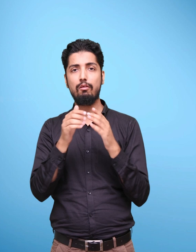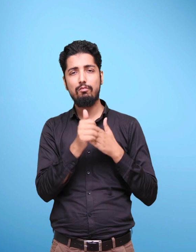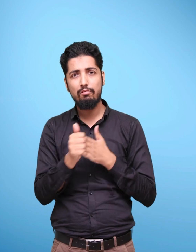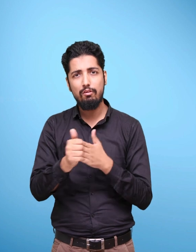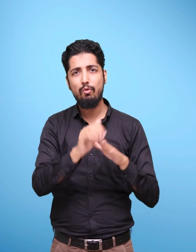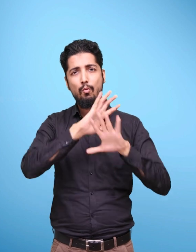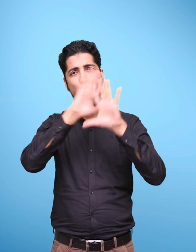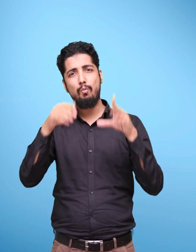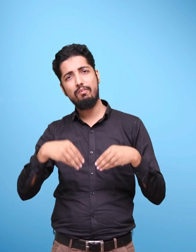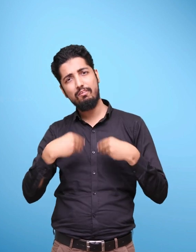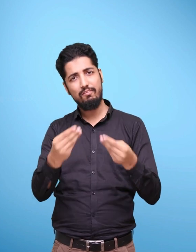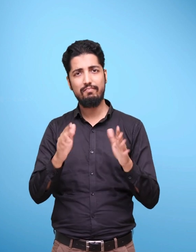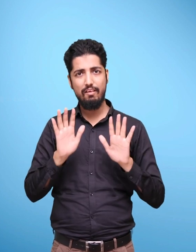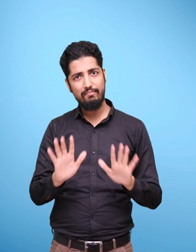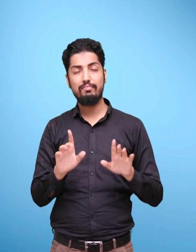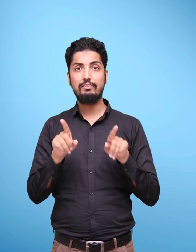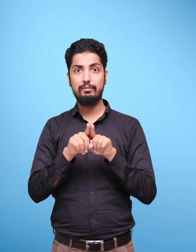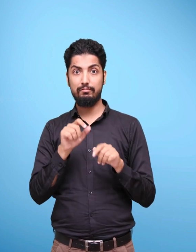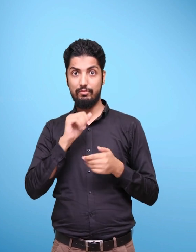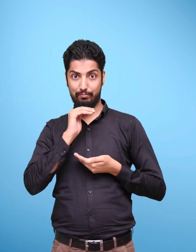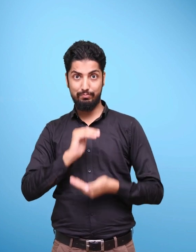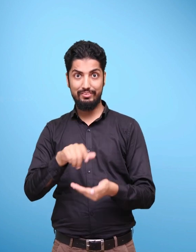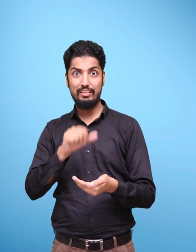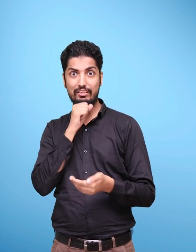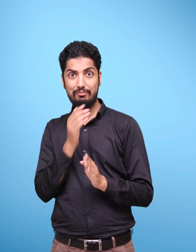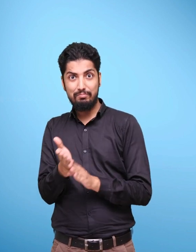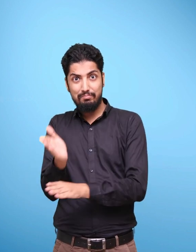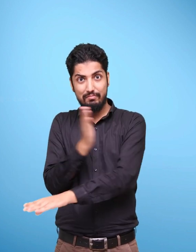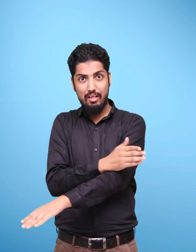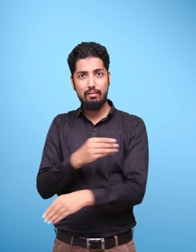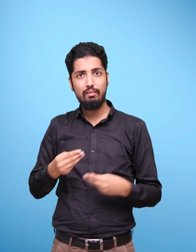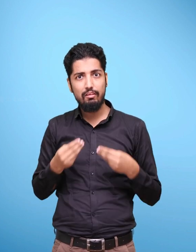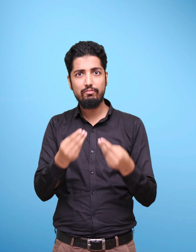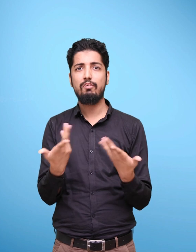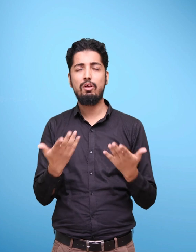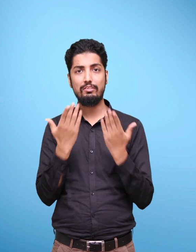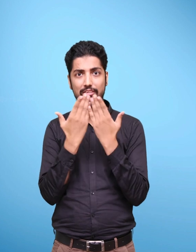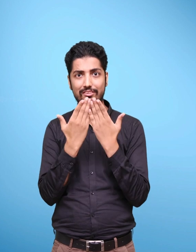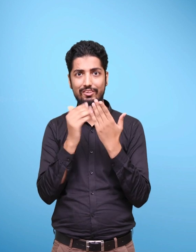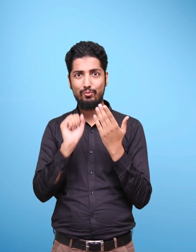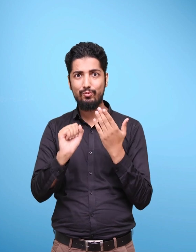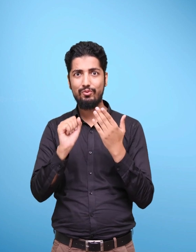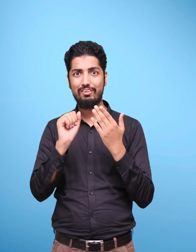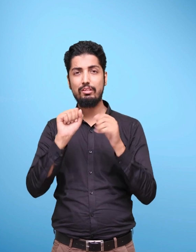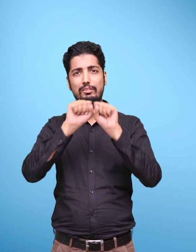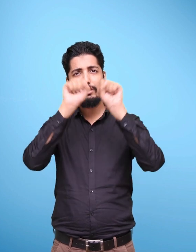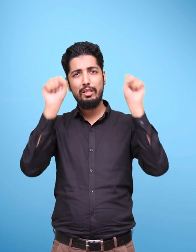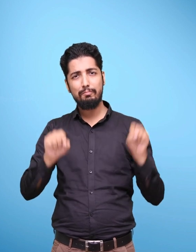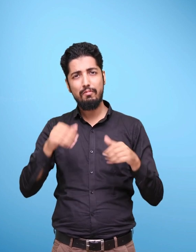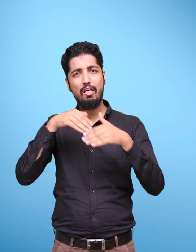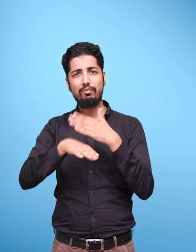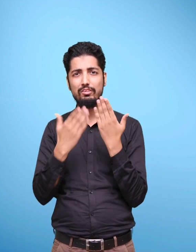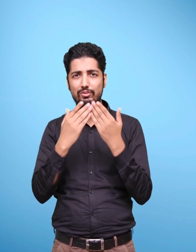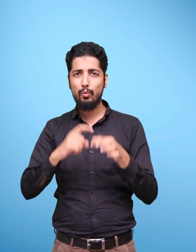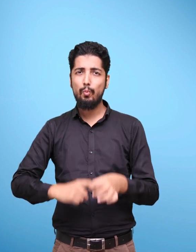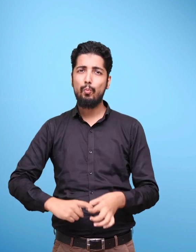would comprehensively guide the whole education system toward providing high-quality education in children's early years